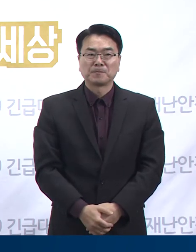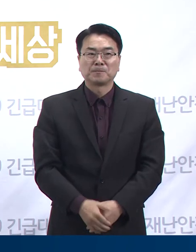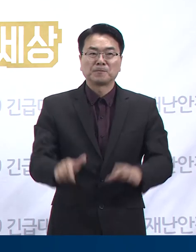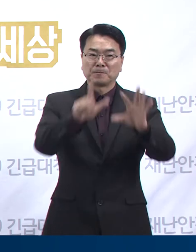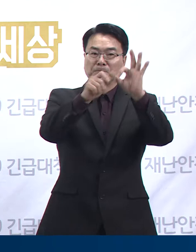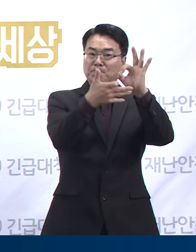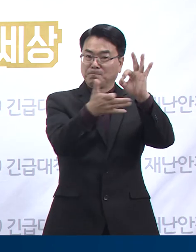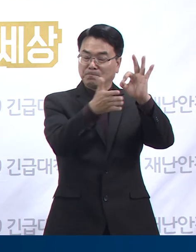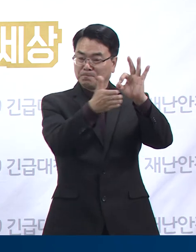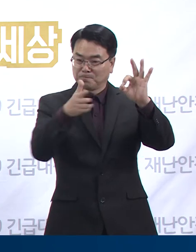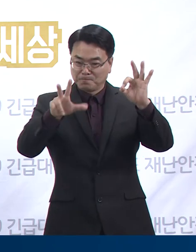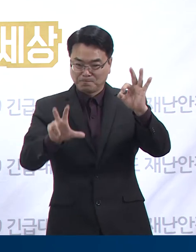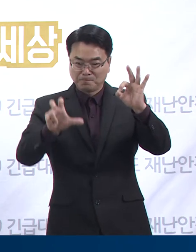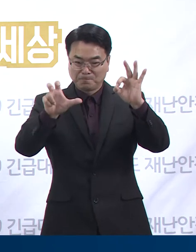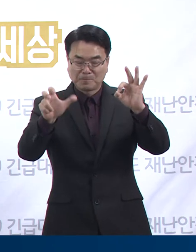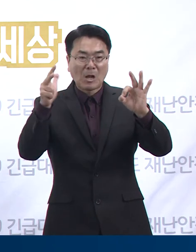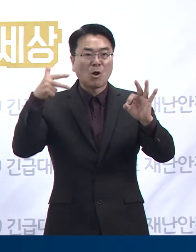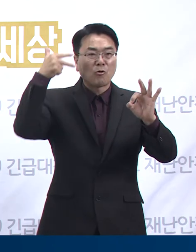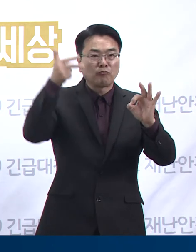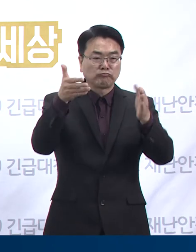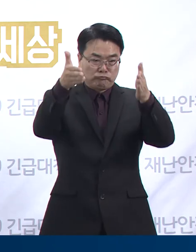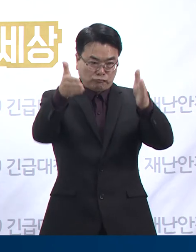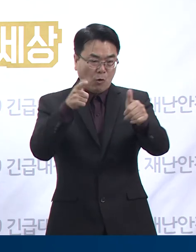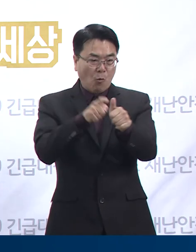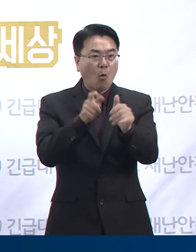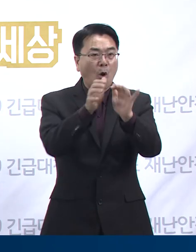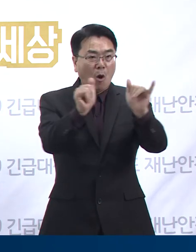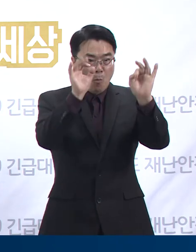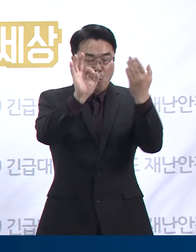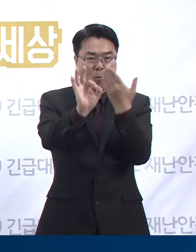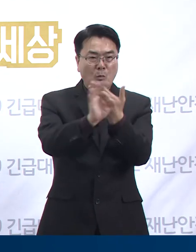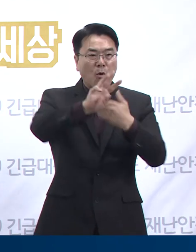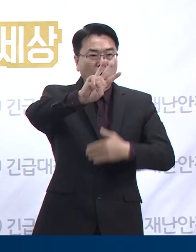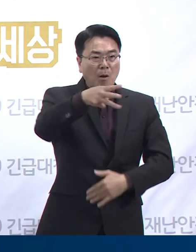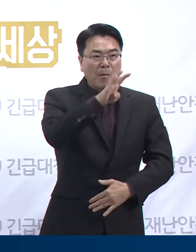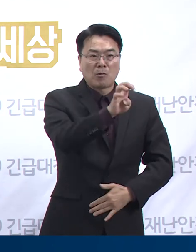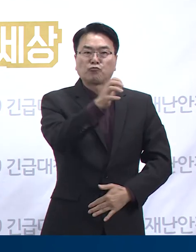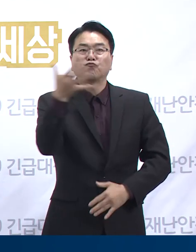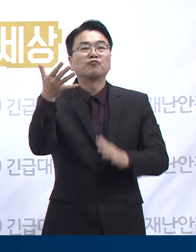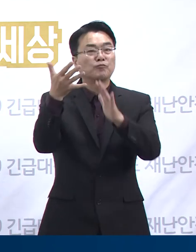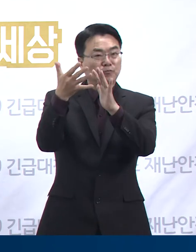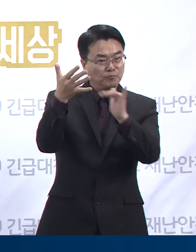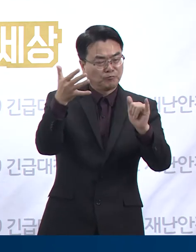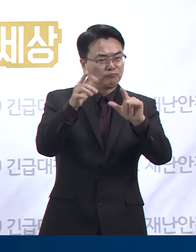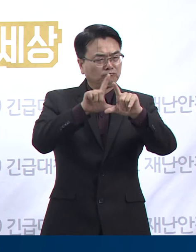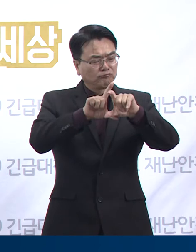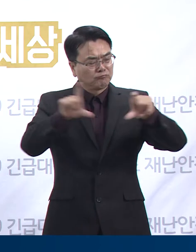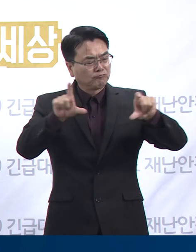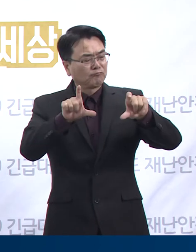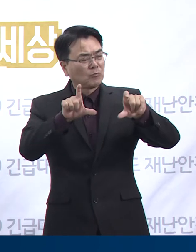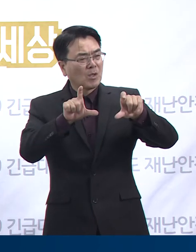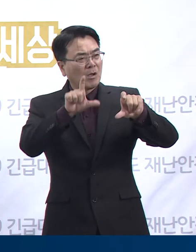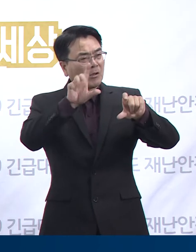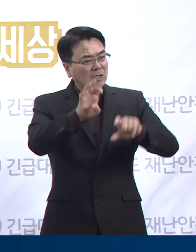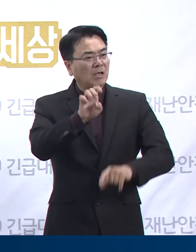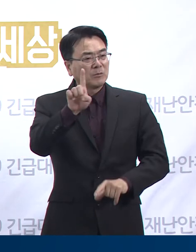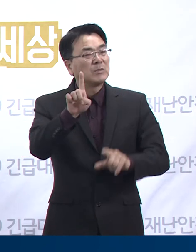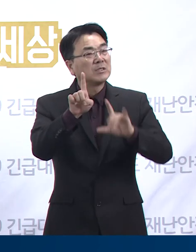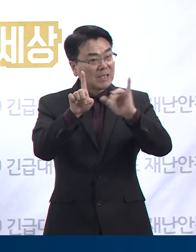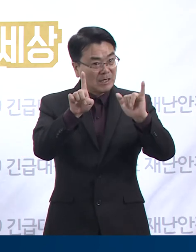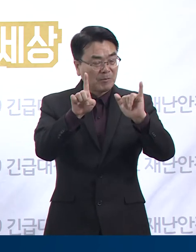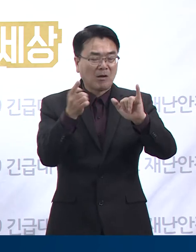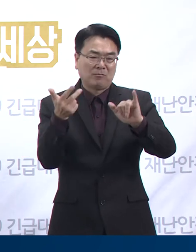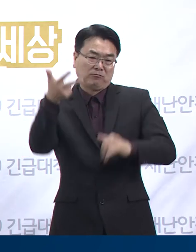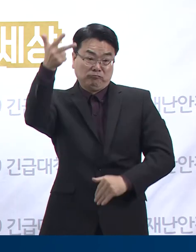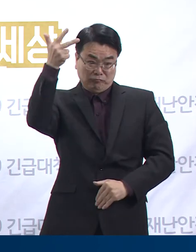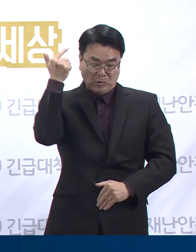10월 19일부터 25일까지 지난 1주간의 경기도 확진자는 349명으로 하루 평균 49.8명입니다. 그 전 1주간은